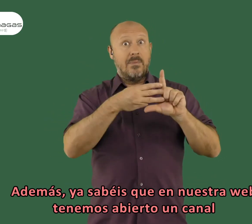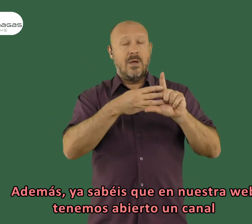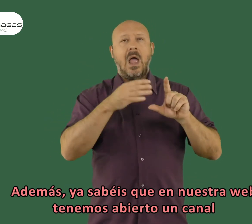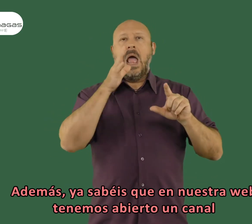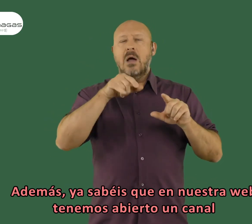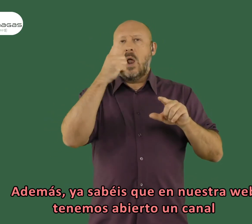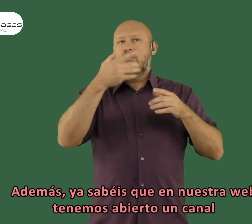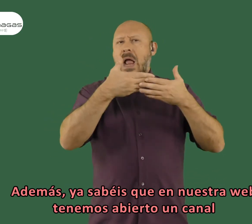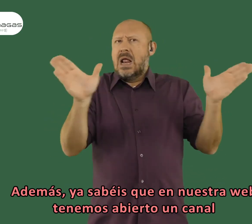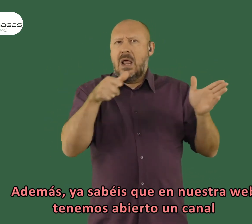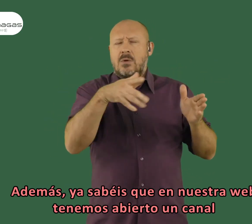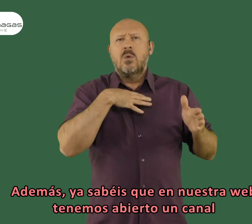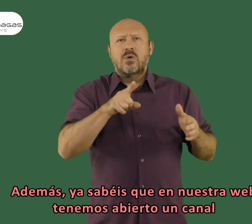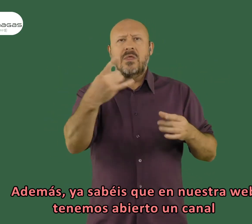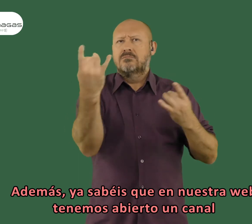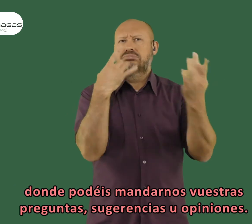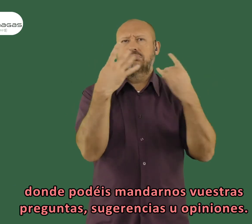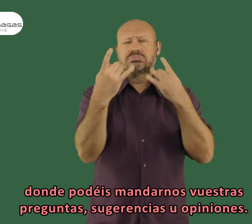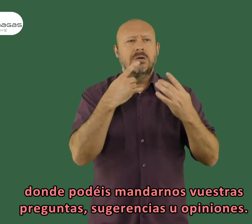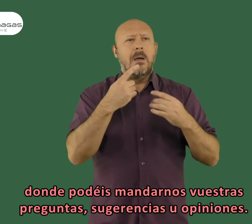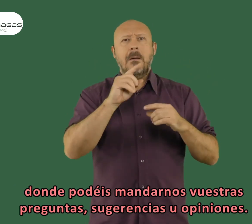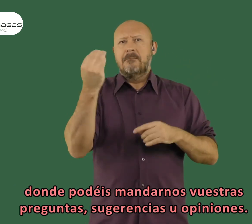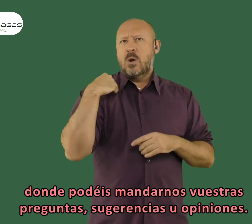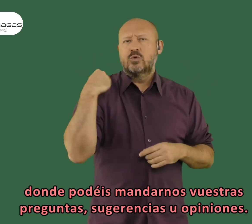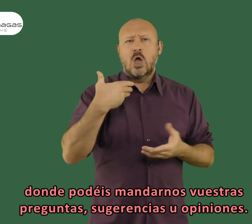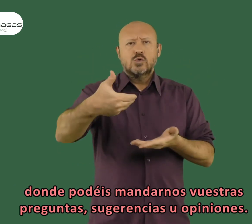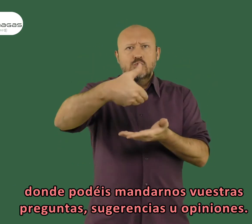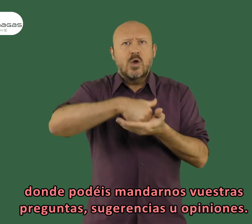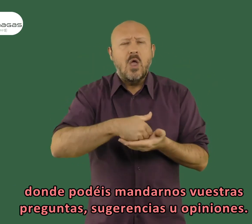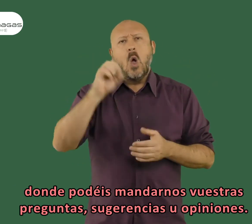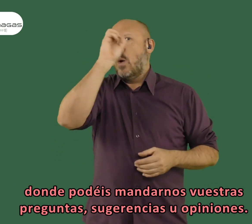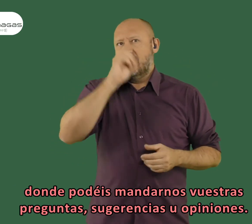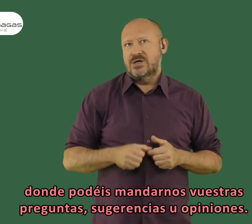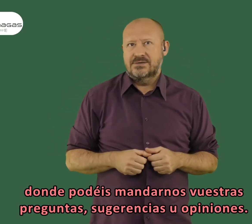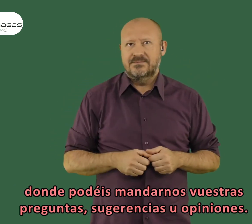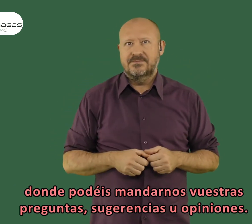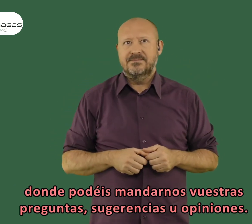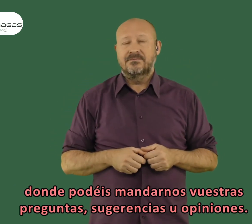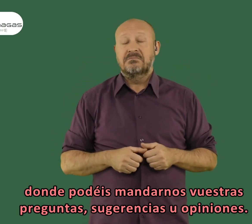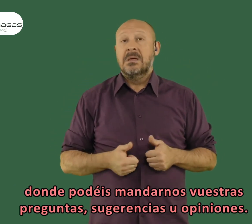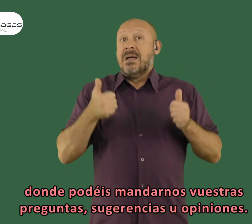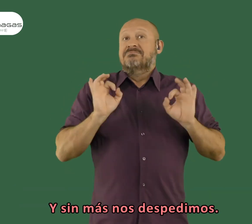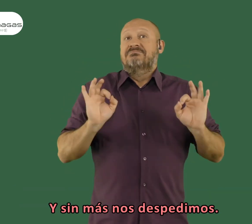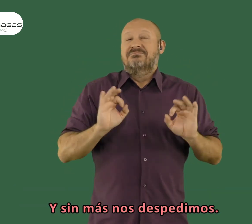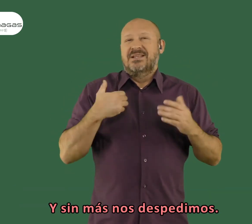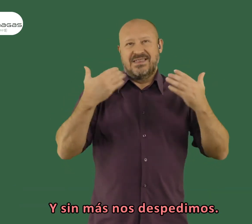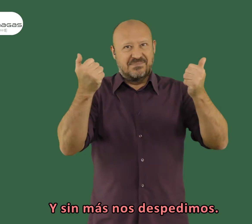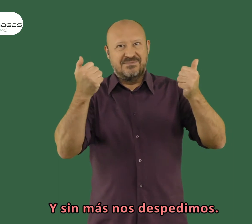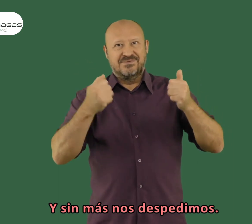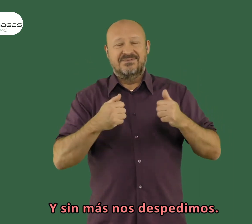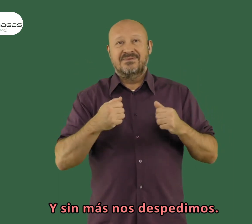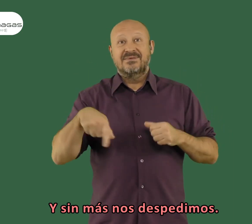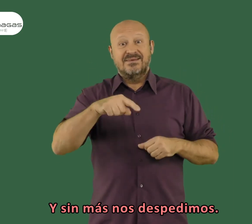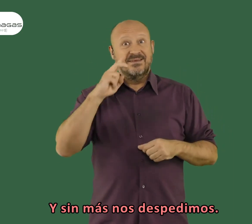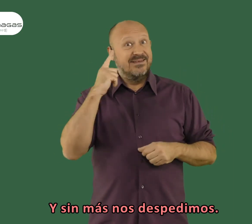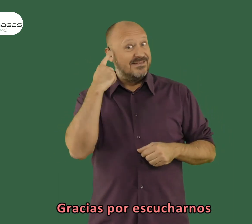sabéis que en nuestra web tenemos abierto un canal donde podéis mandaros vuestras preguntas sugerencias u opiniones y sin